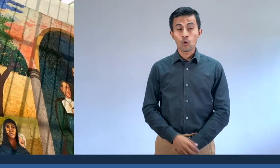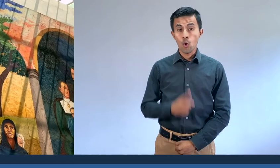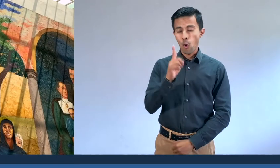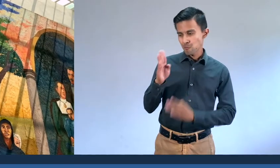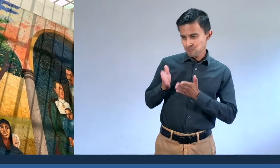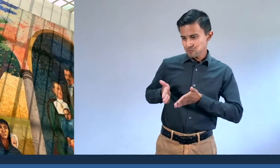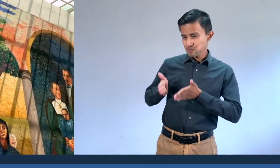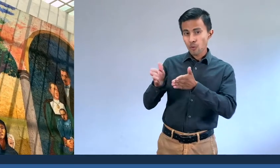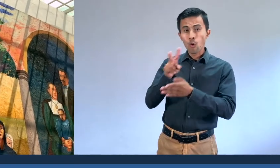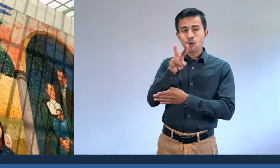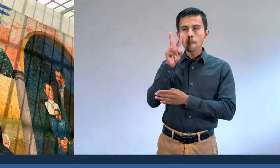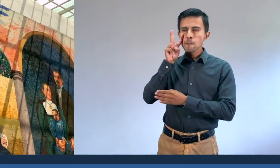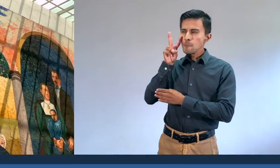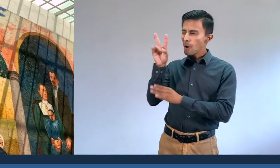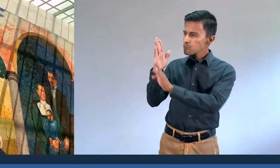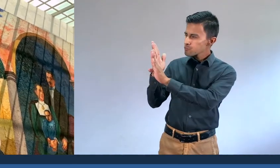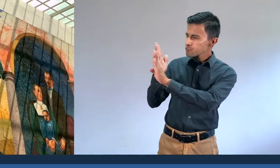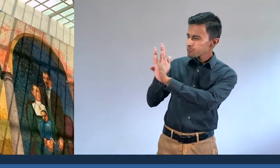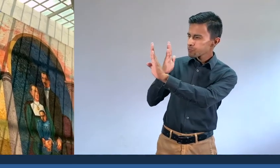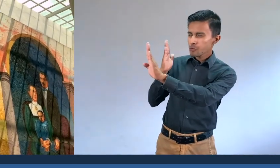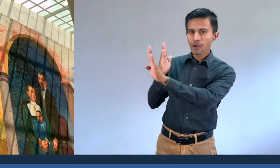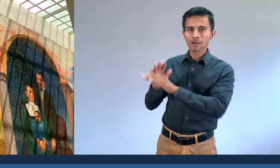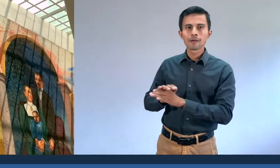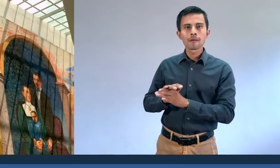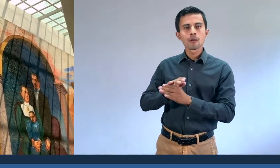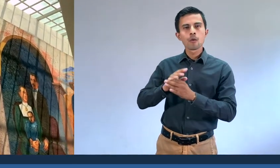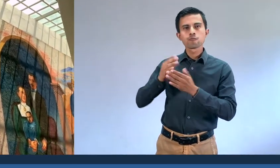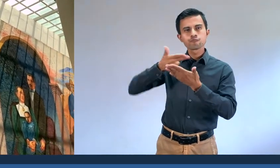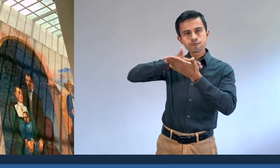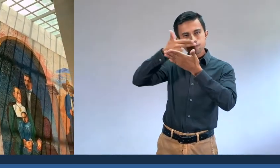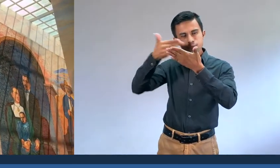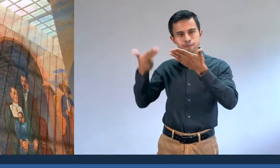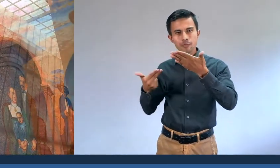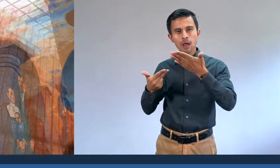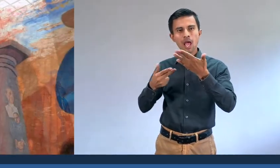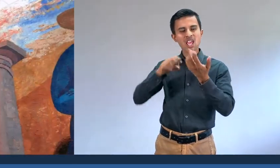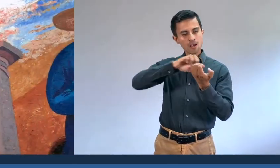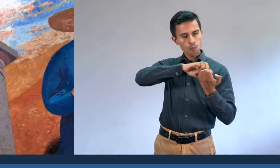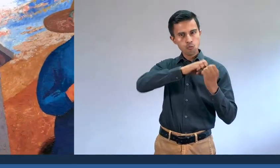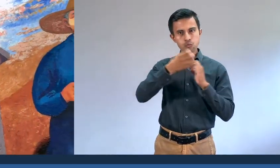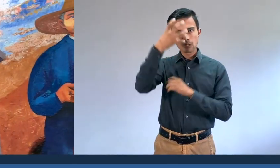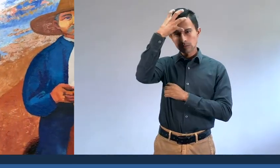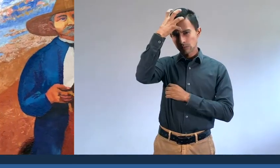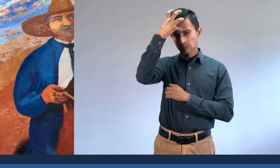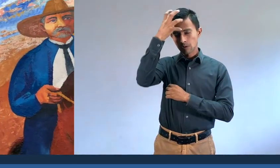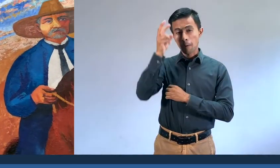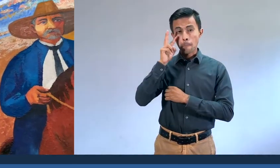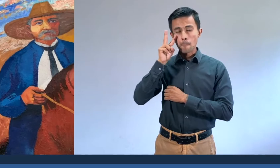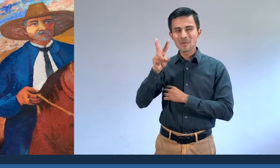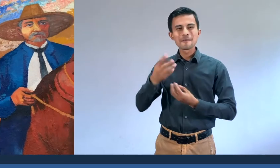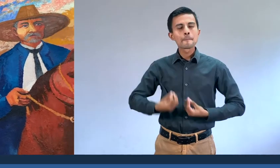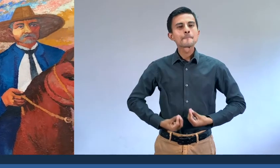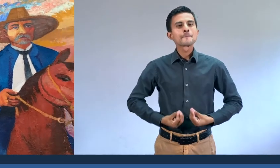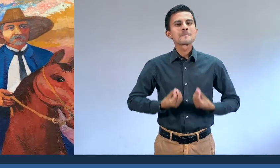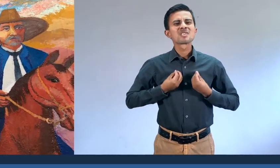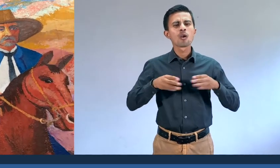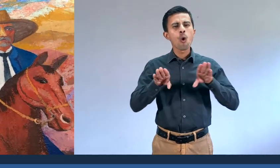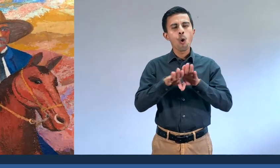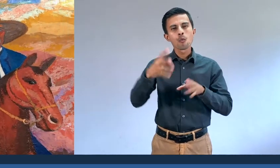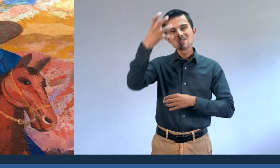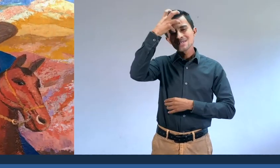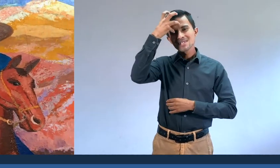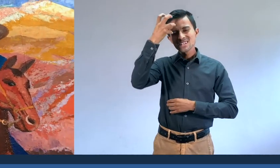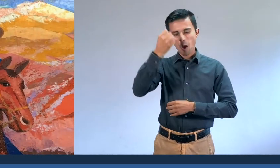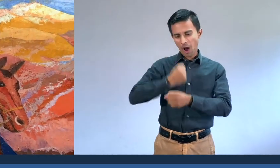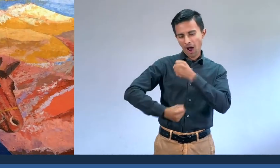En uno de los pasillos apreciarás las secciones del mural Evolución de Silao, que dan una idea de la vida común y tradicional en Silao